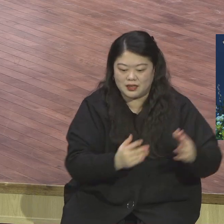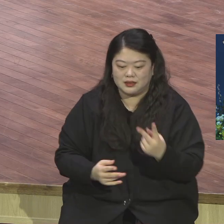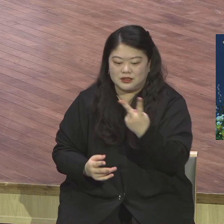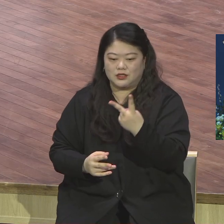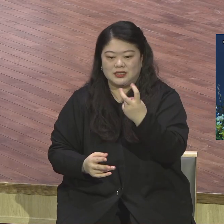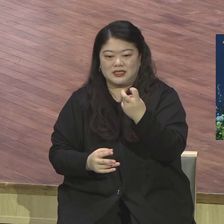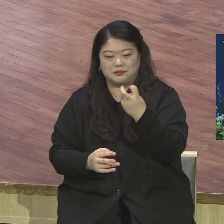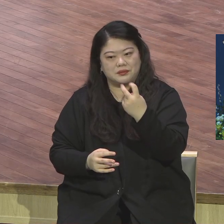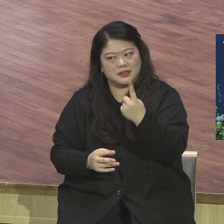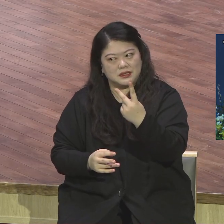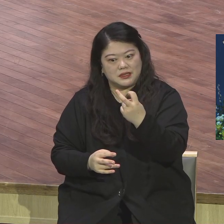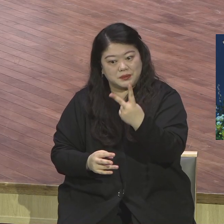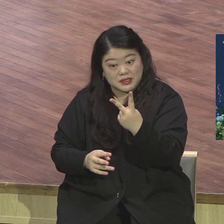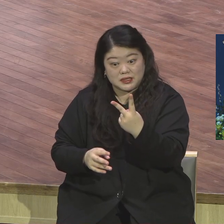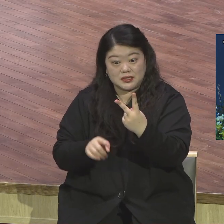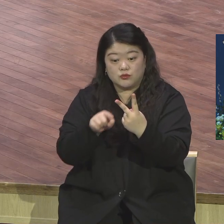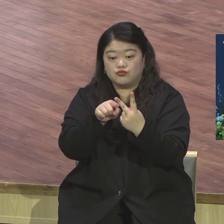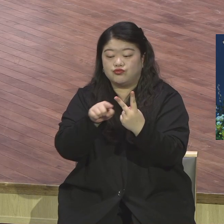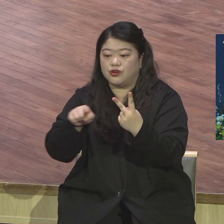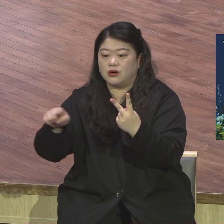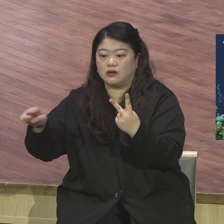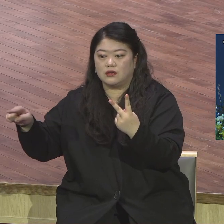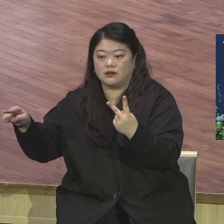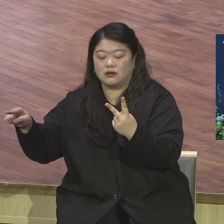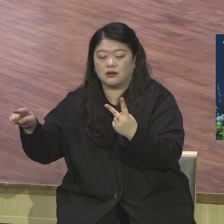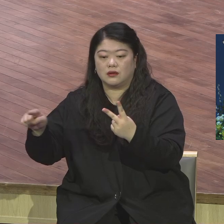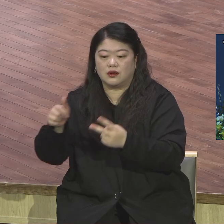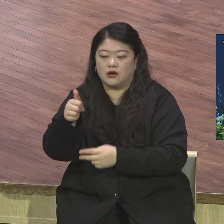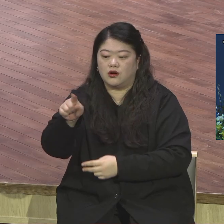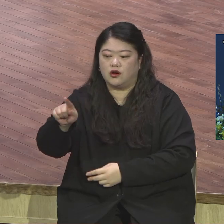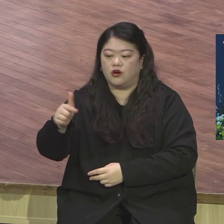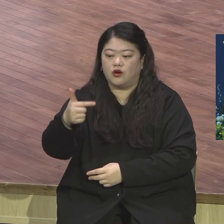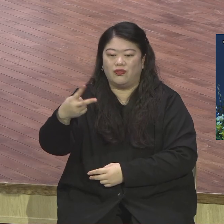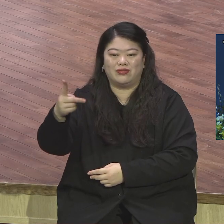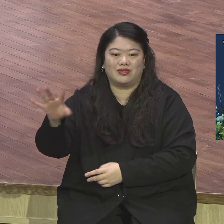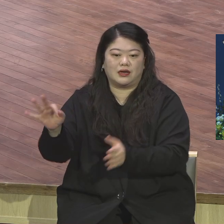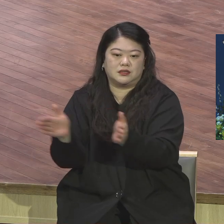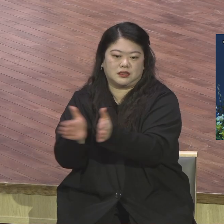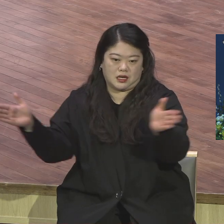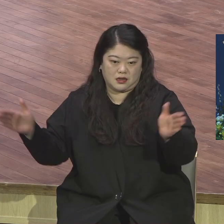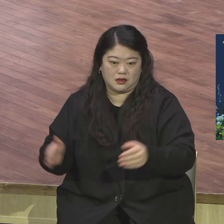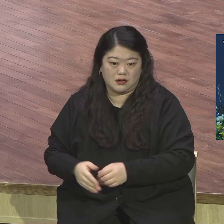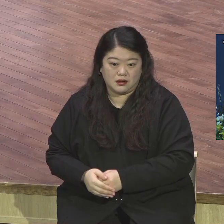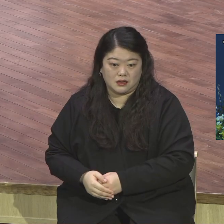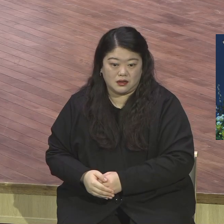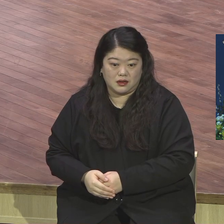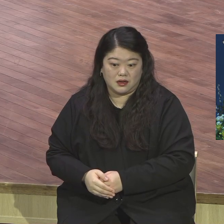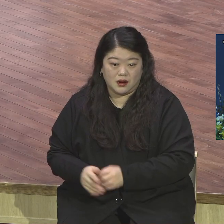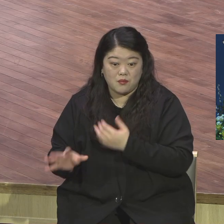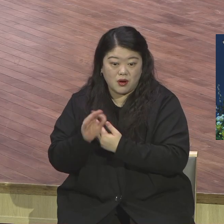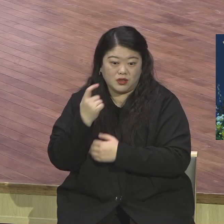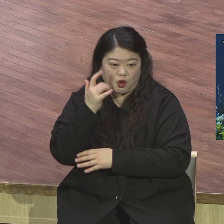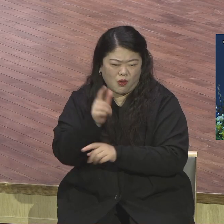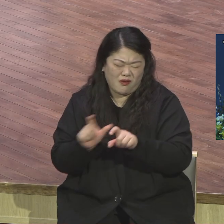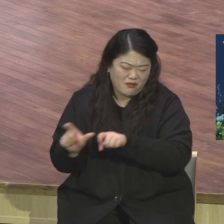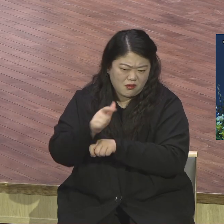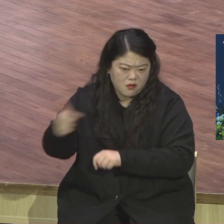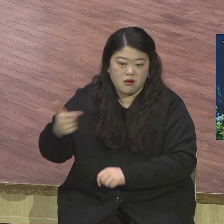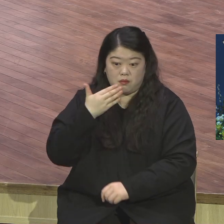헌당의 원년이기 때문에 그래요. 예원교회가 1987년 설립된 이래 지속적으로